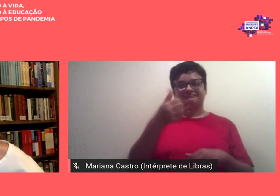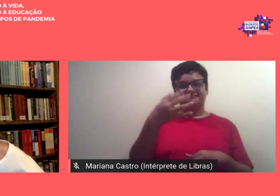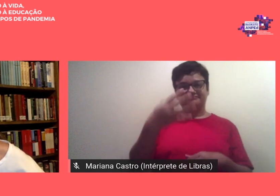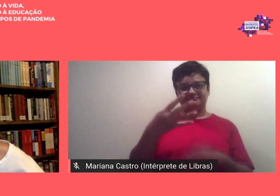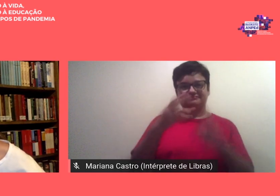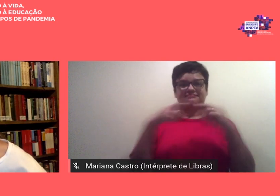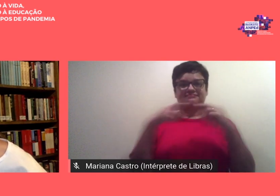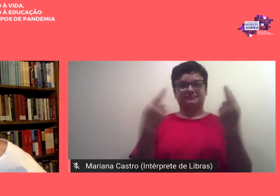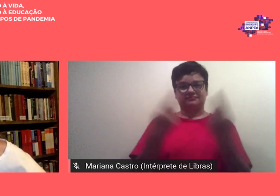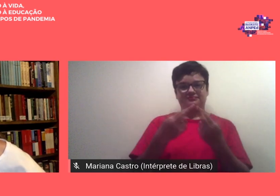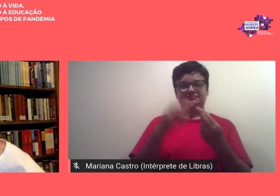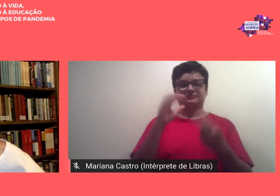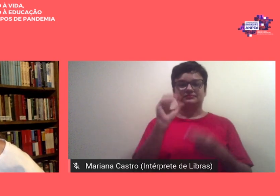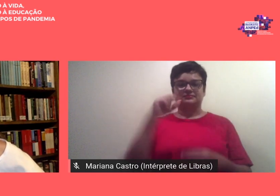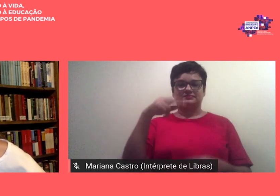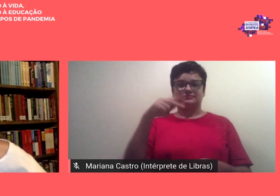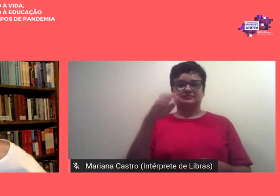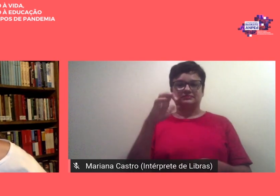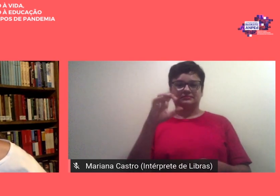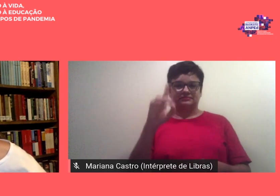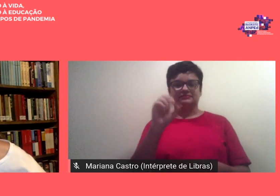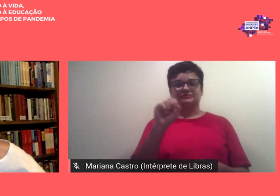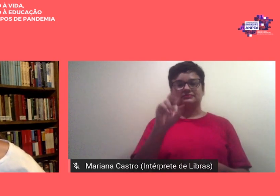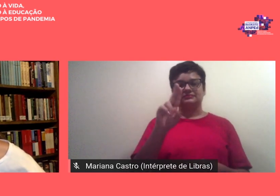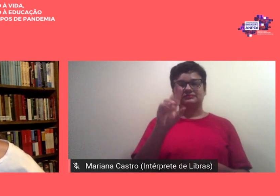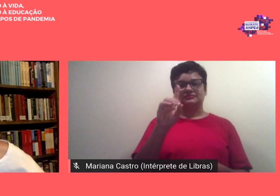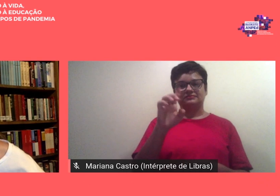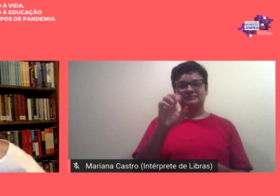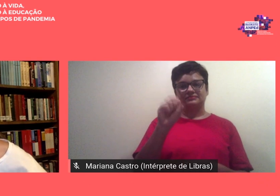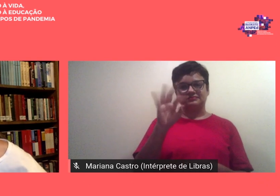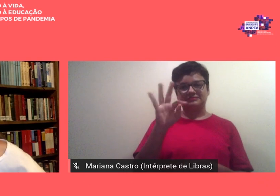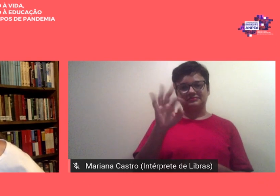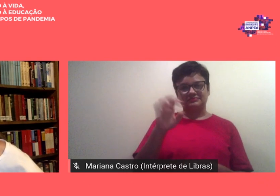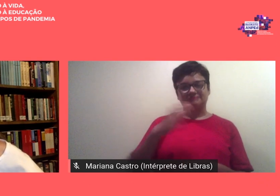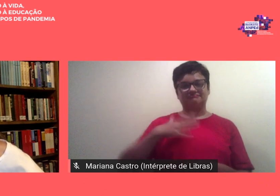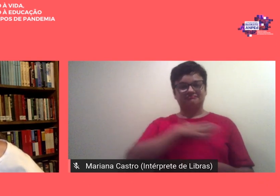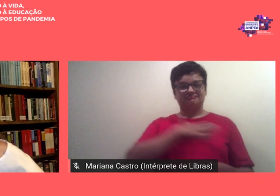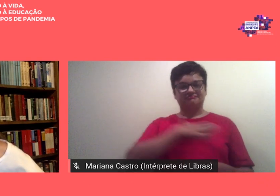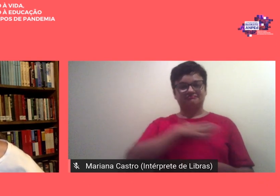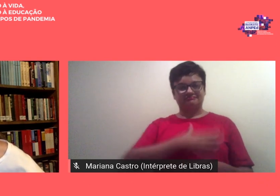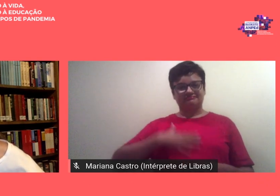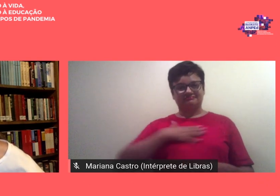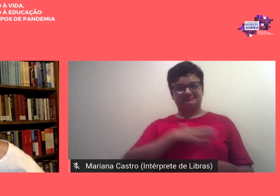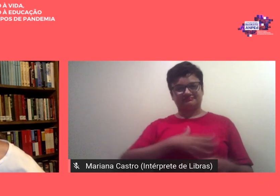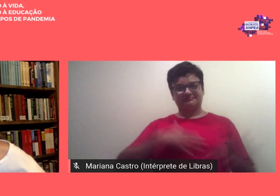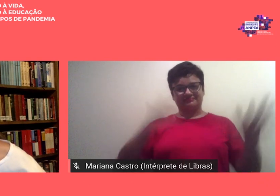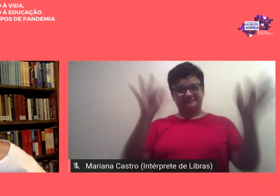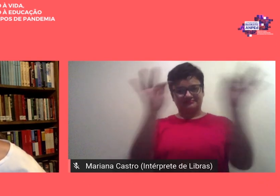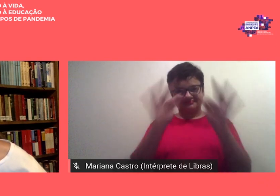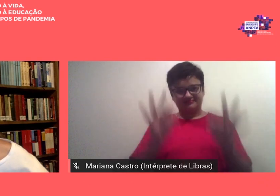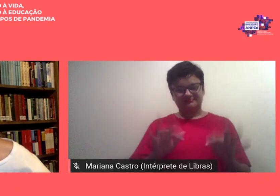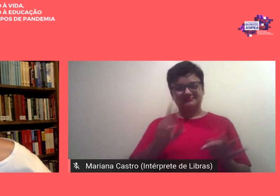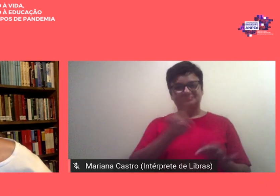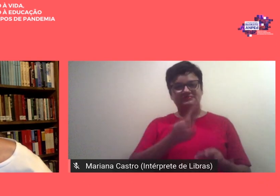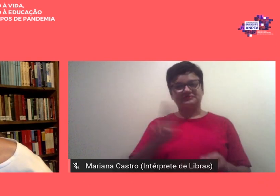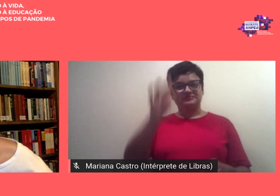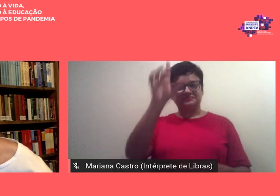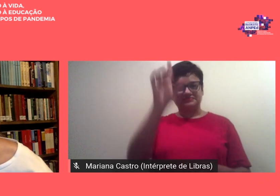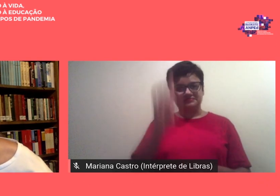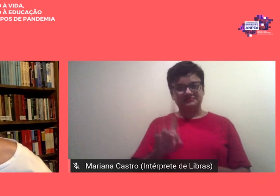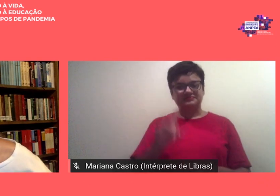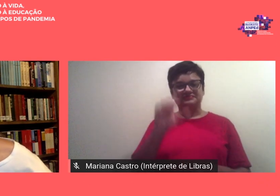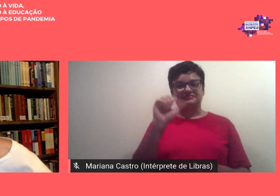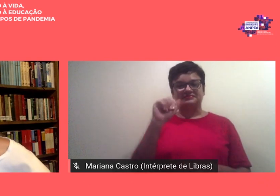Sudeste e com muita satisfação que eu estou aqui em nome da diretoria da Amped da gestão Amped